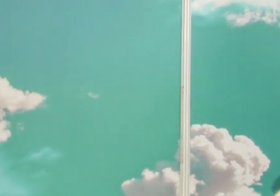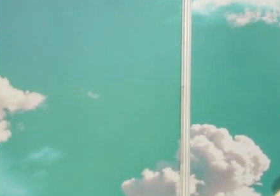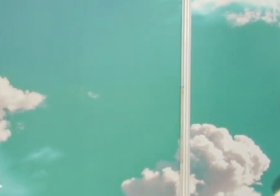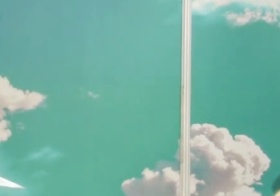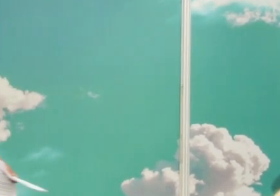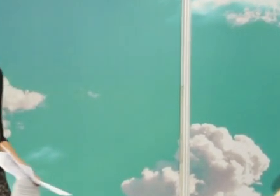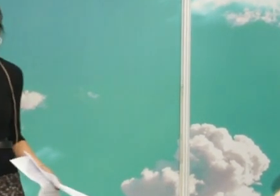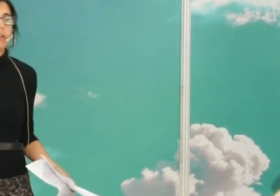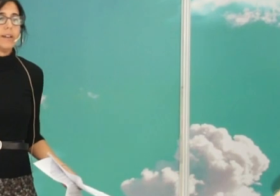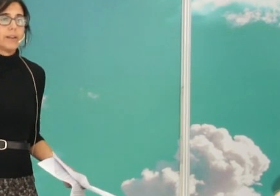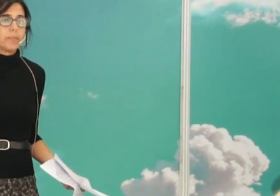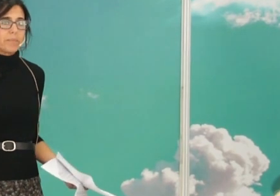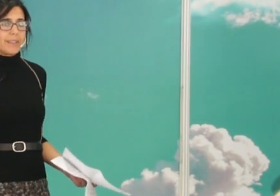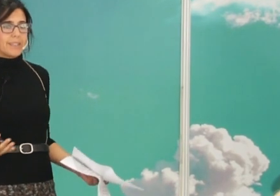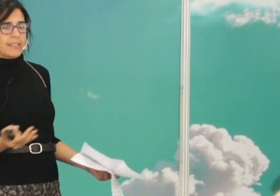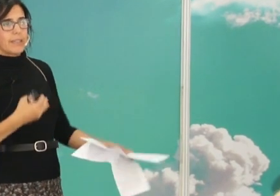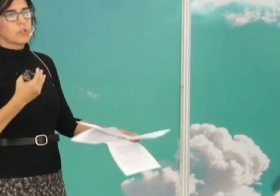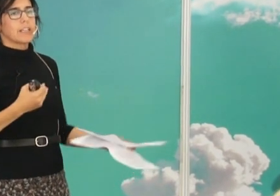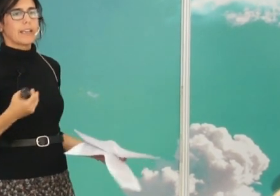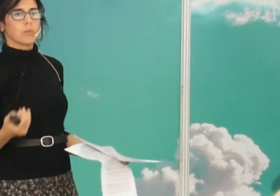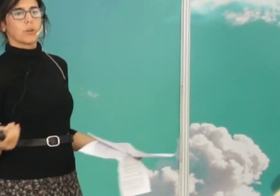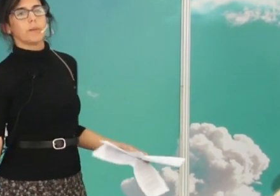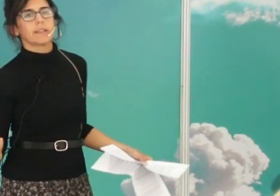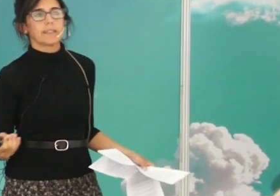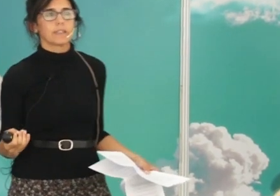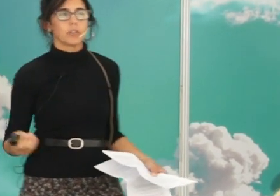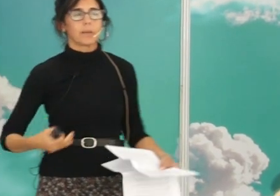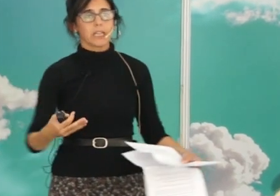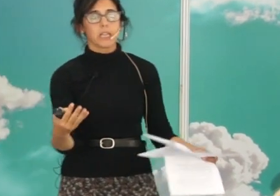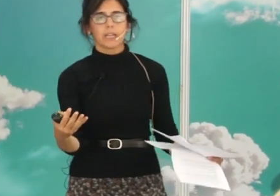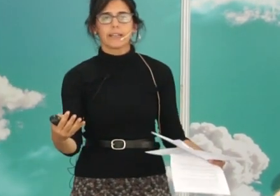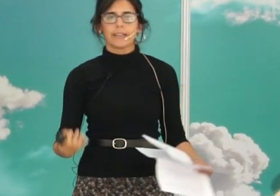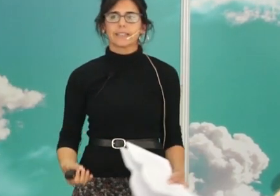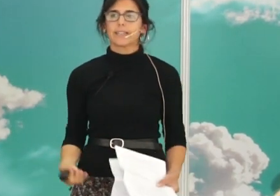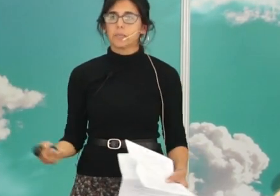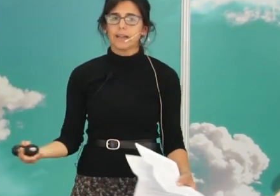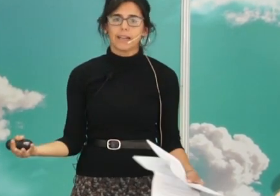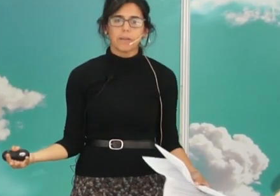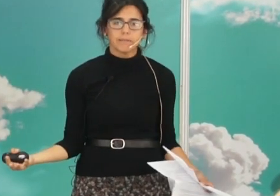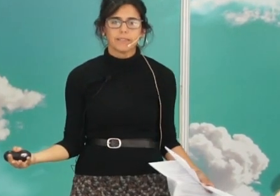31, en Hamburgo, o sea, estamos en la Europa que todavía la ciencia era, se escribía en alemán,